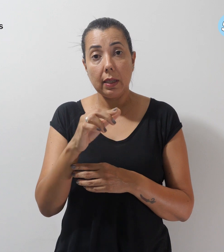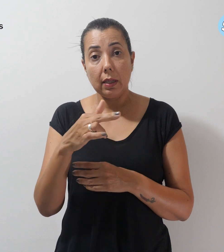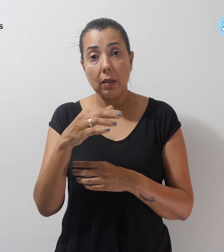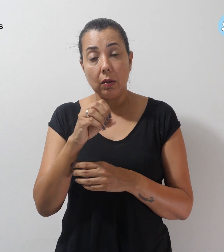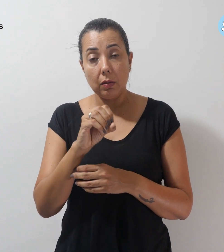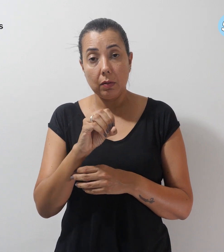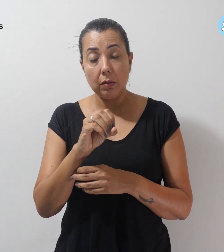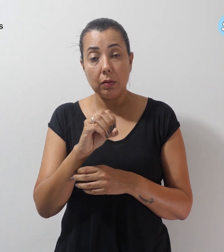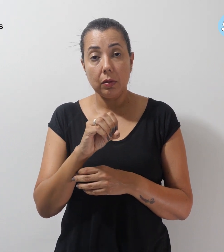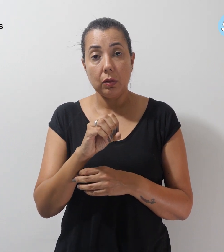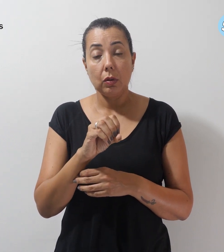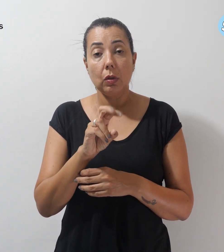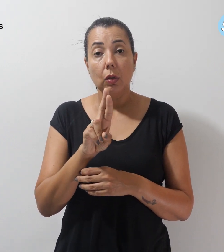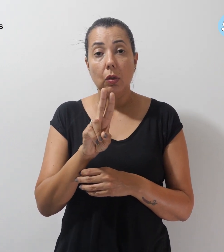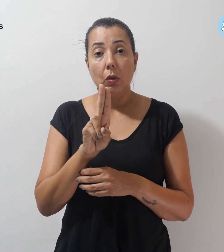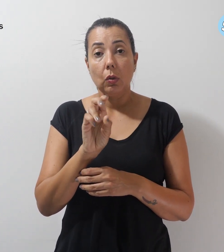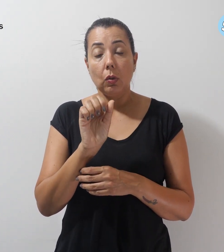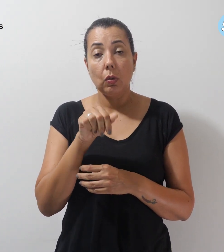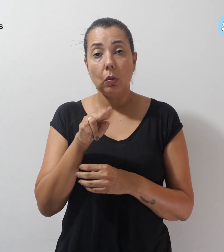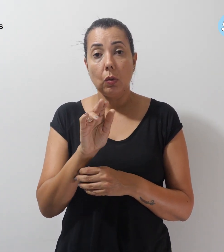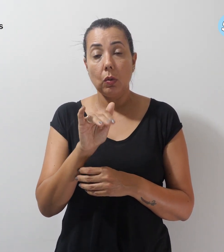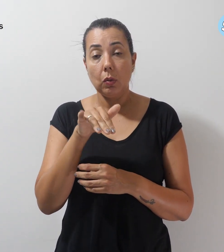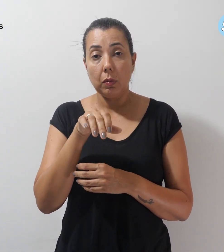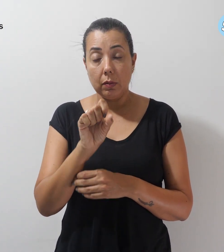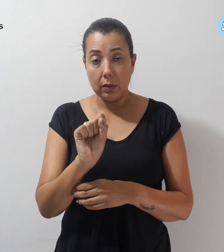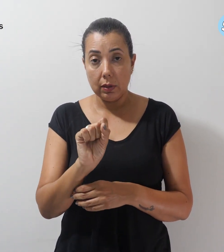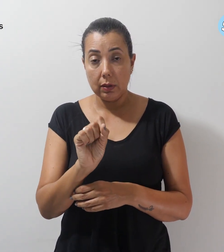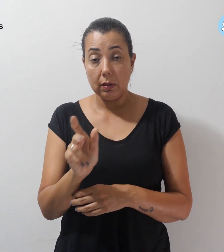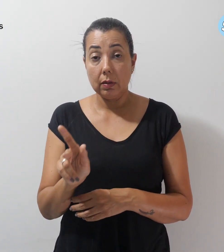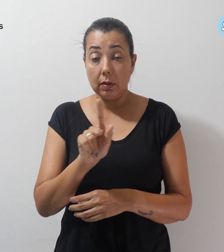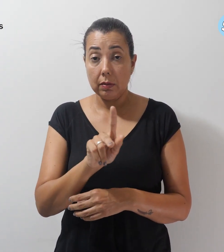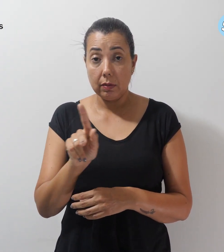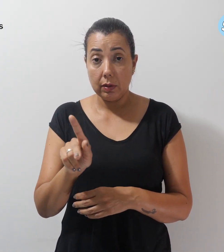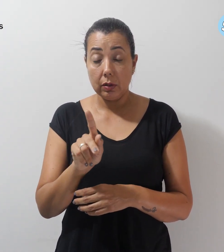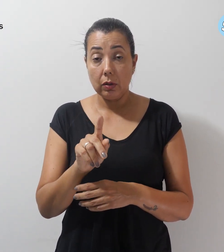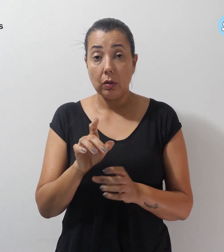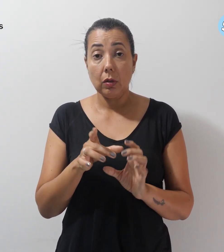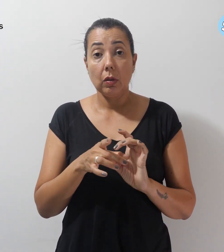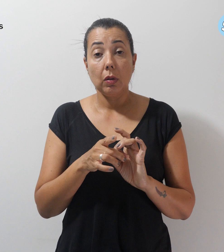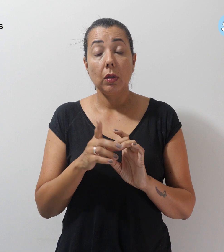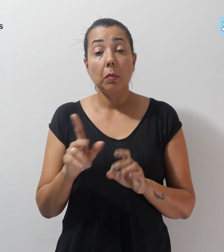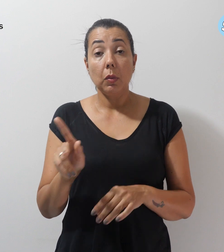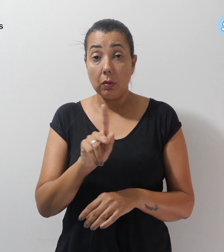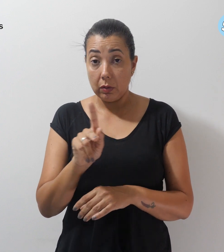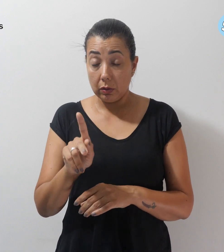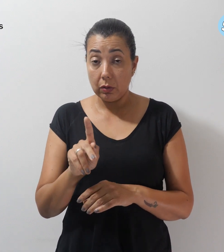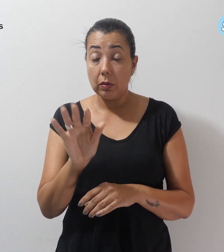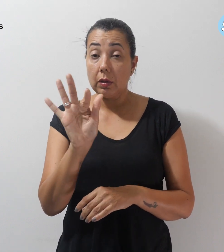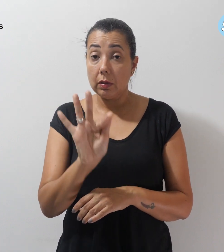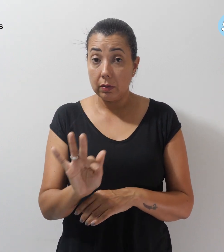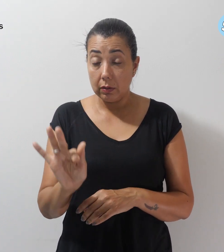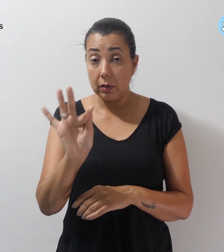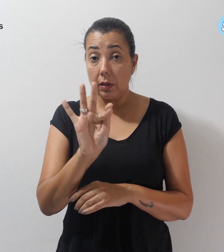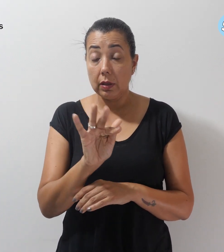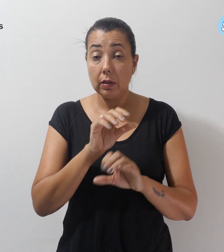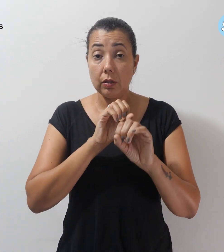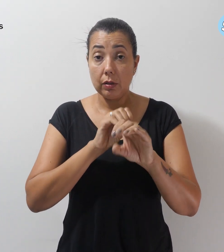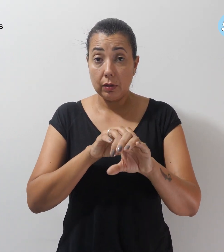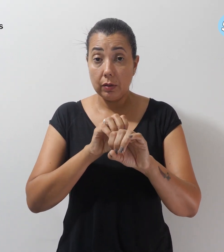Rubens Barbosa de Camargo, professor livre docente da Faculdade de Educação da